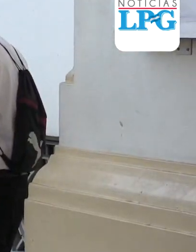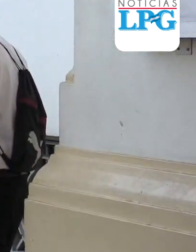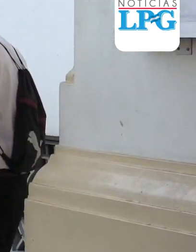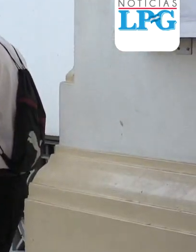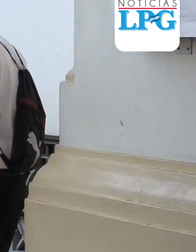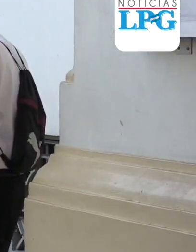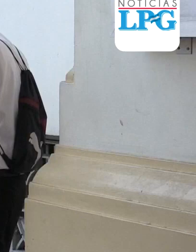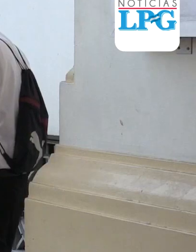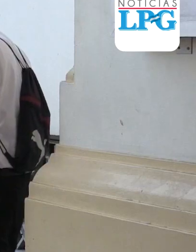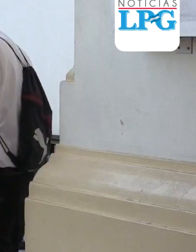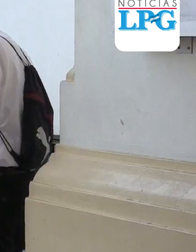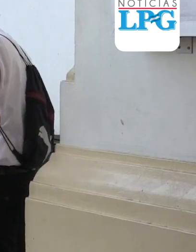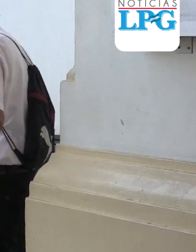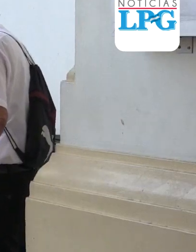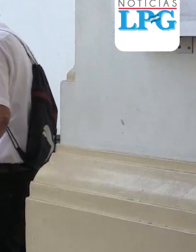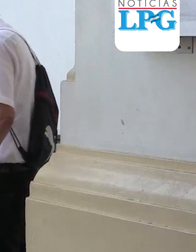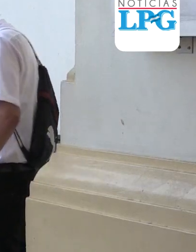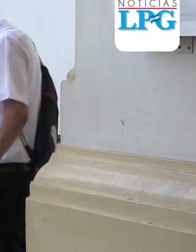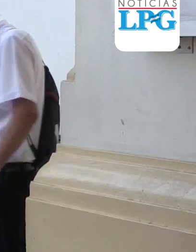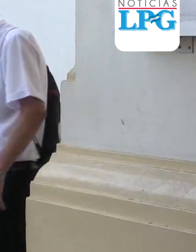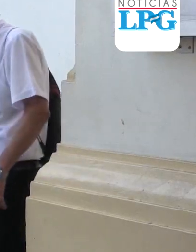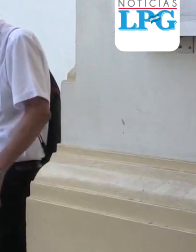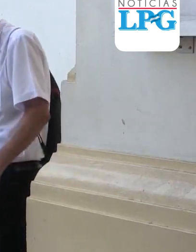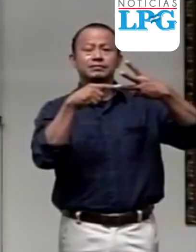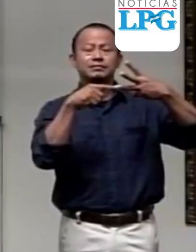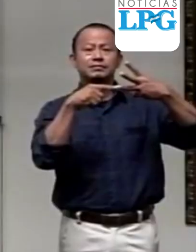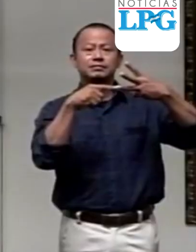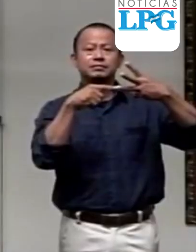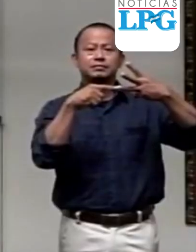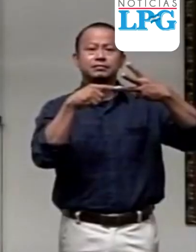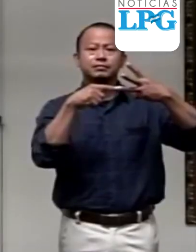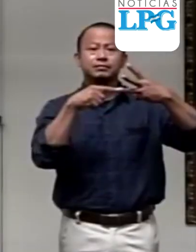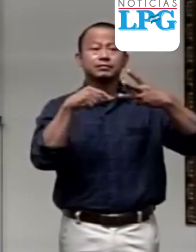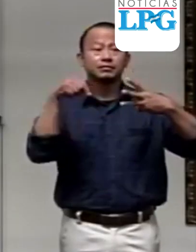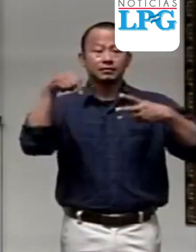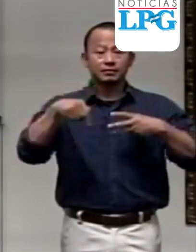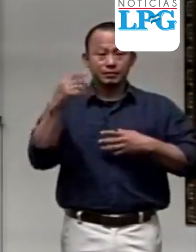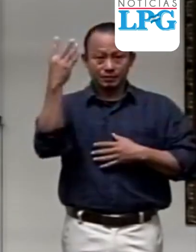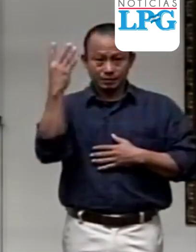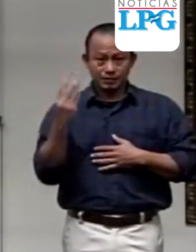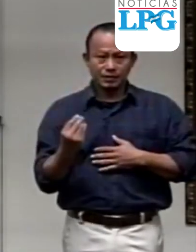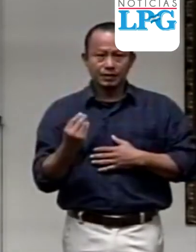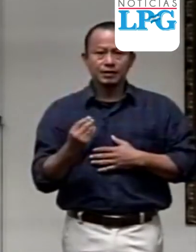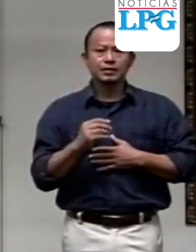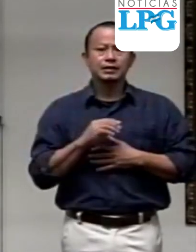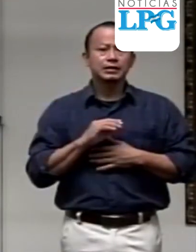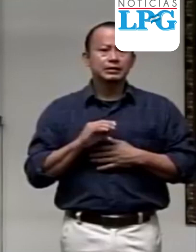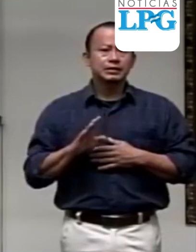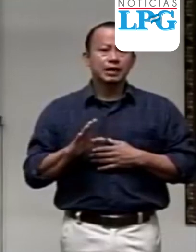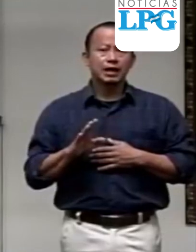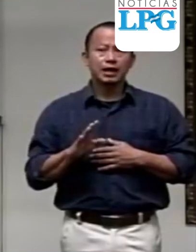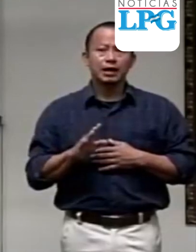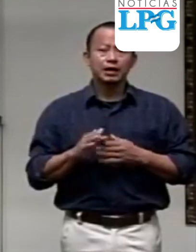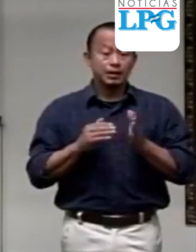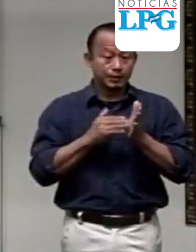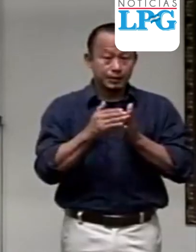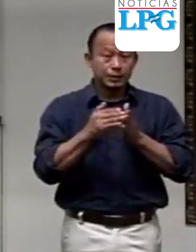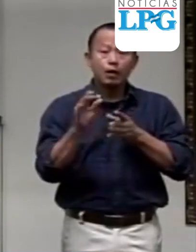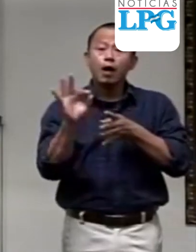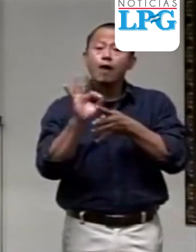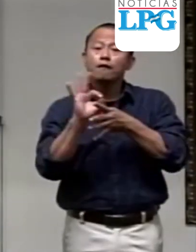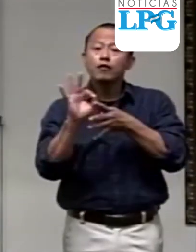la reapertura de los templos luego de cinco meses de haber cerrado sus puertas. Este día hemos reabierto nuestros templos a nivel nacional